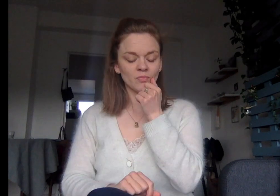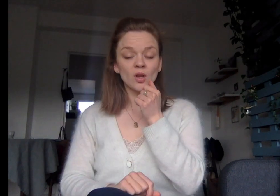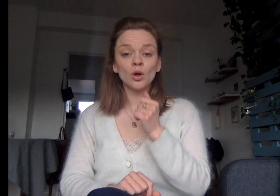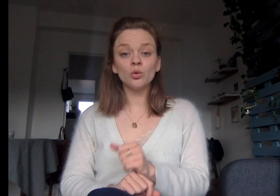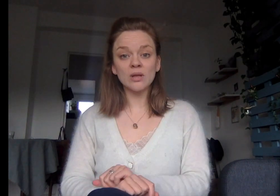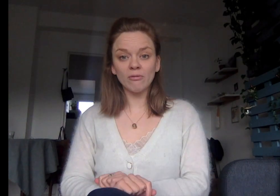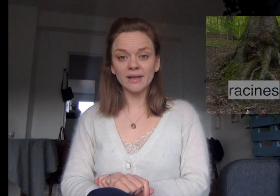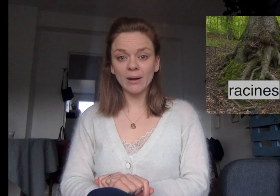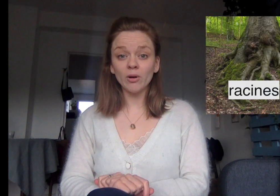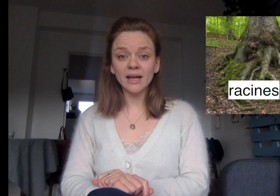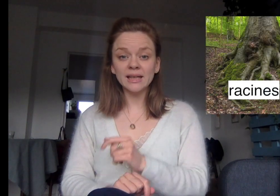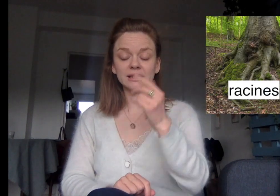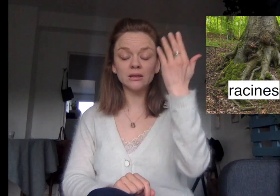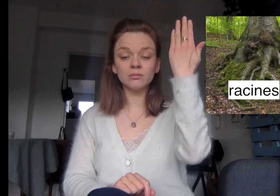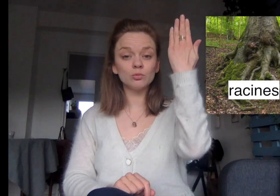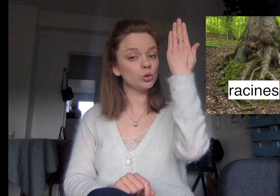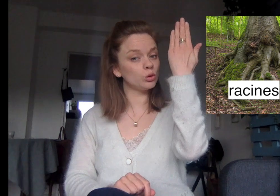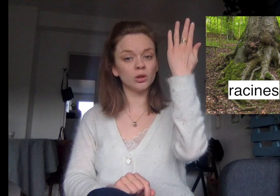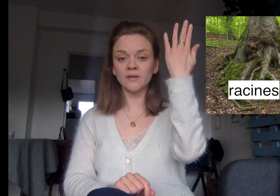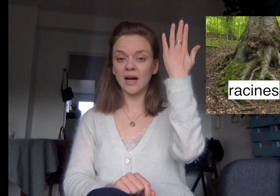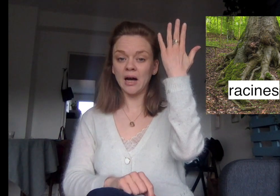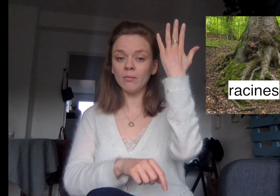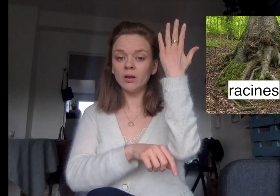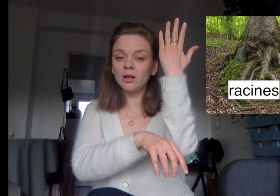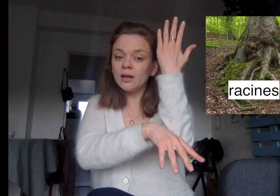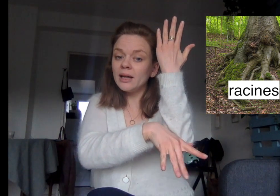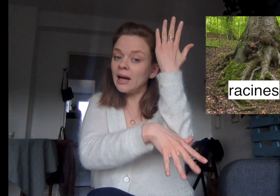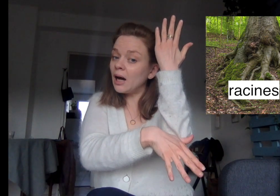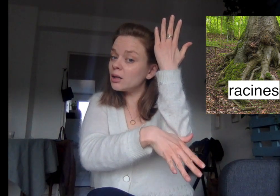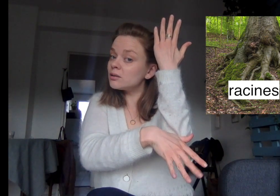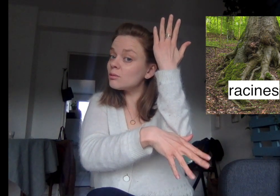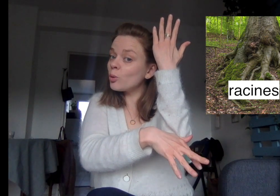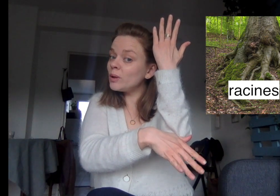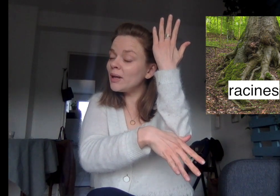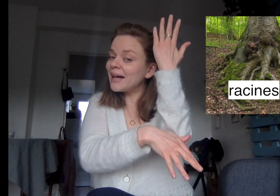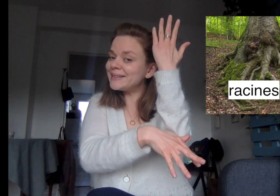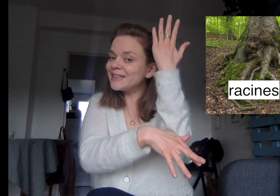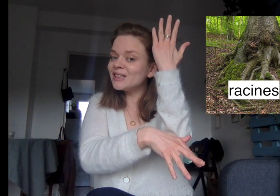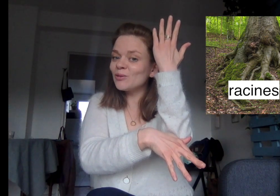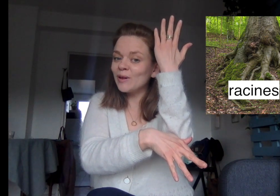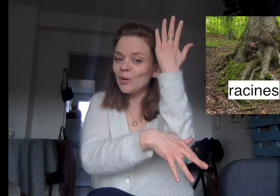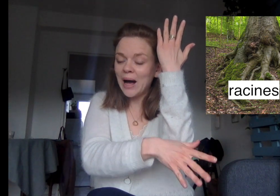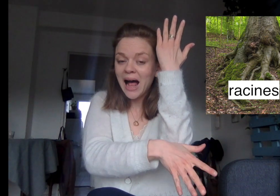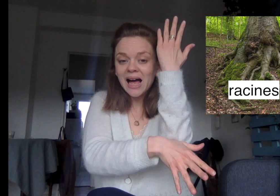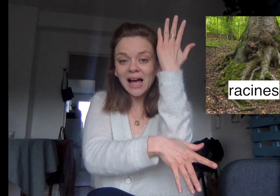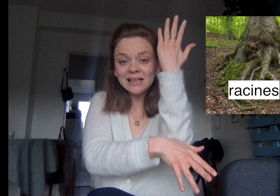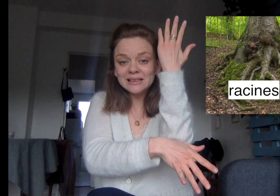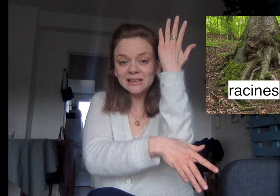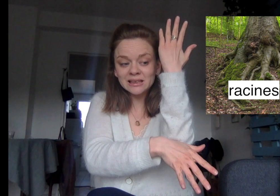Nous avons également les racines. Toujours notre arbre. Et là, on lime les racines qui sont vers le bas. Racines.